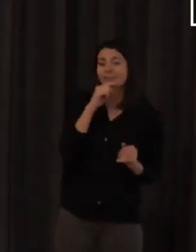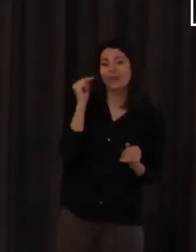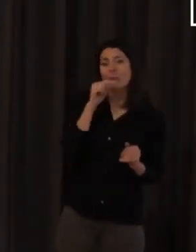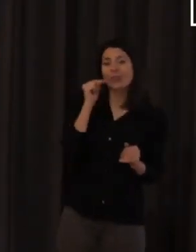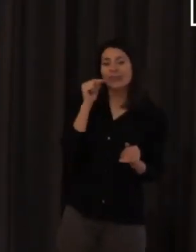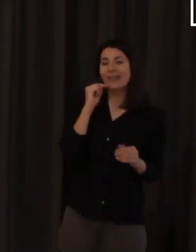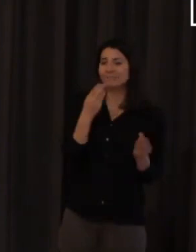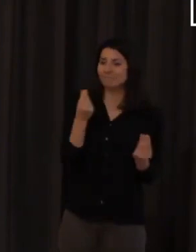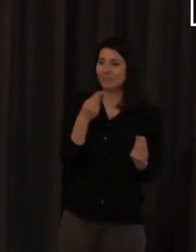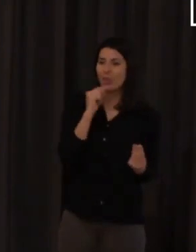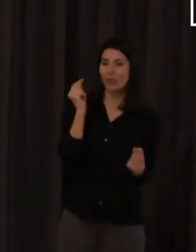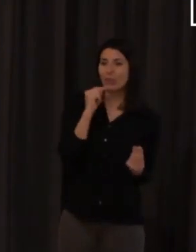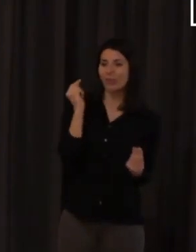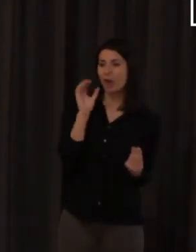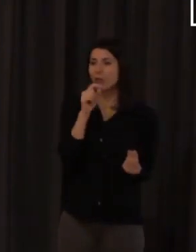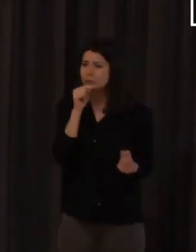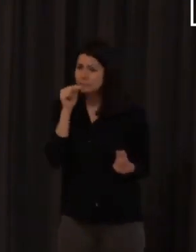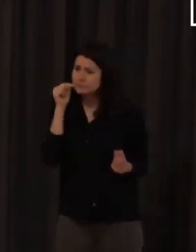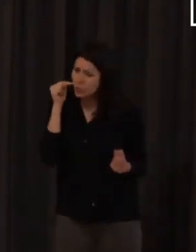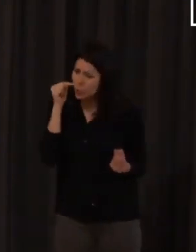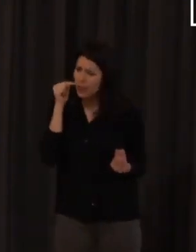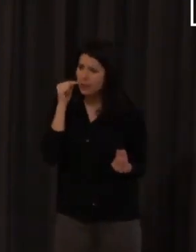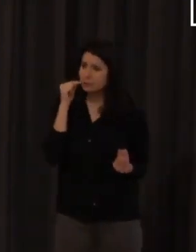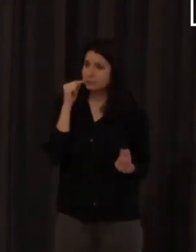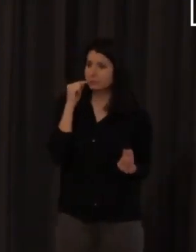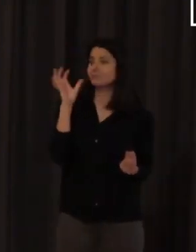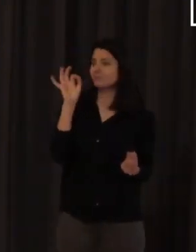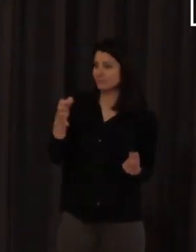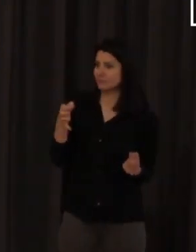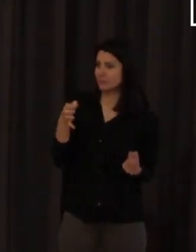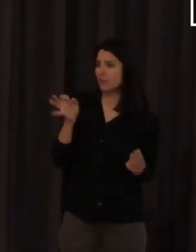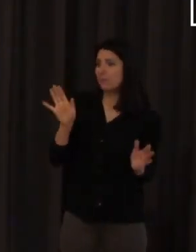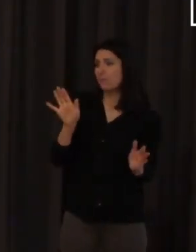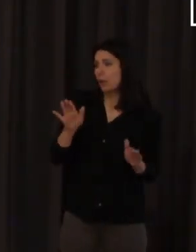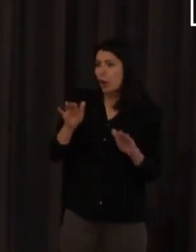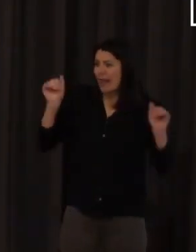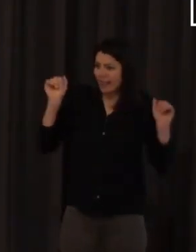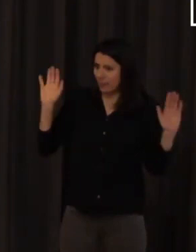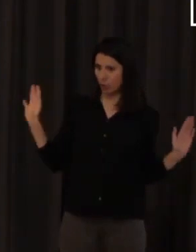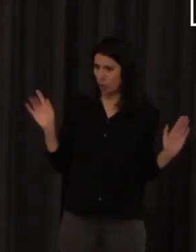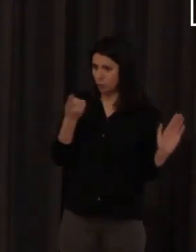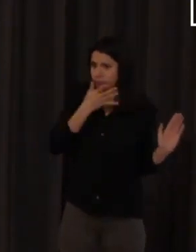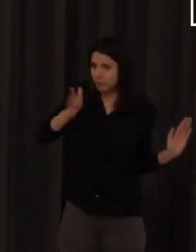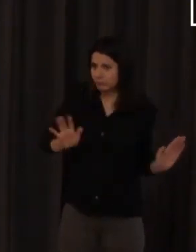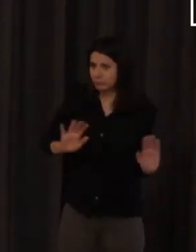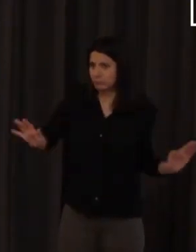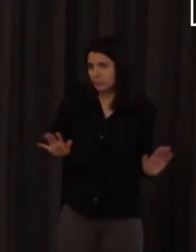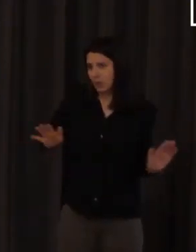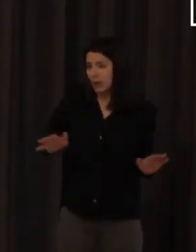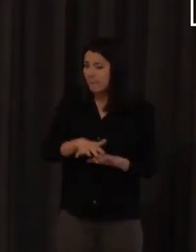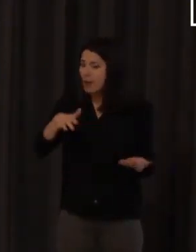suave y dolor con una cara de dolor la marca también en muchos casos como ocurre en las lenguas escritas con palabras